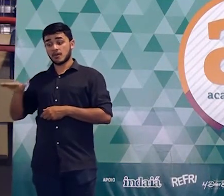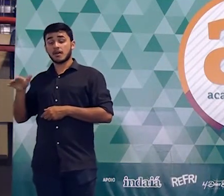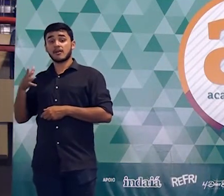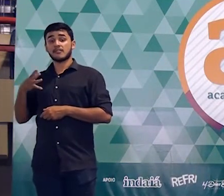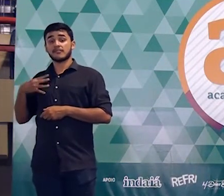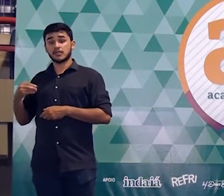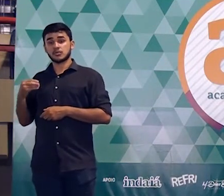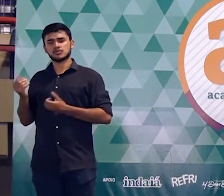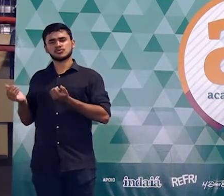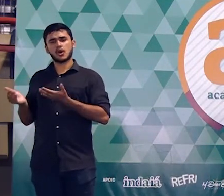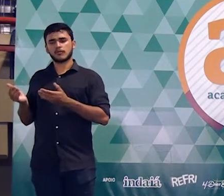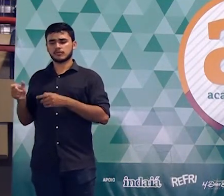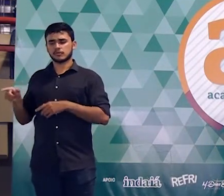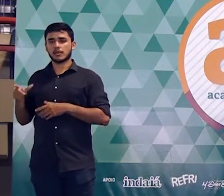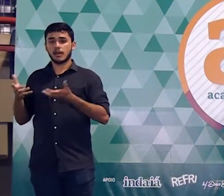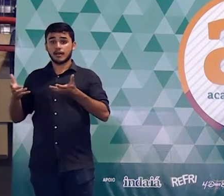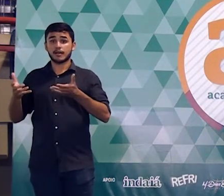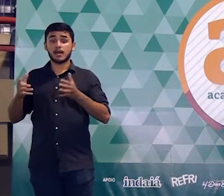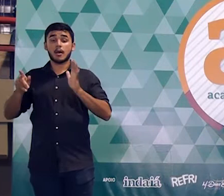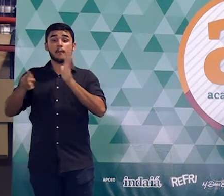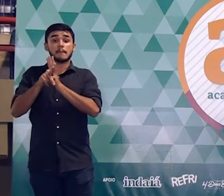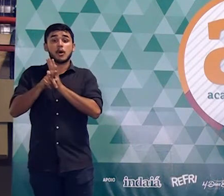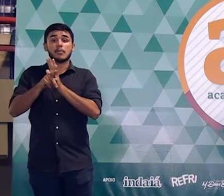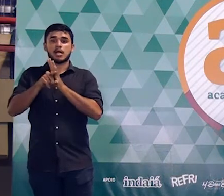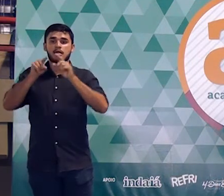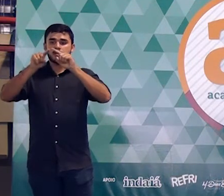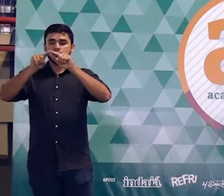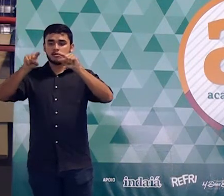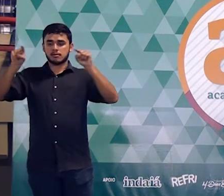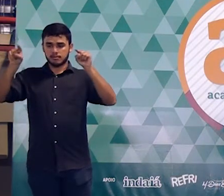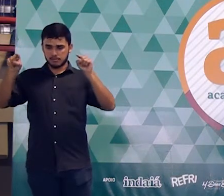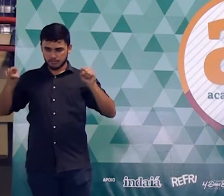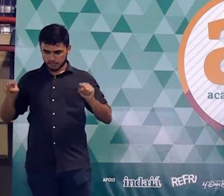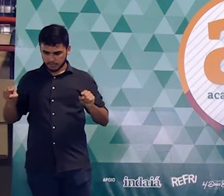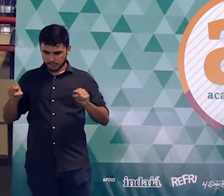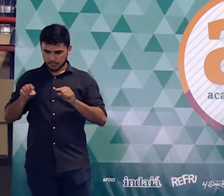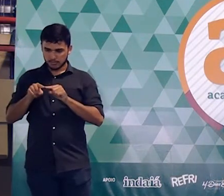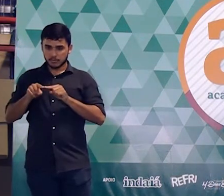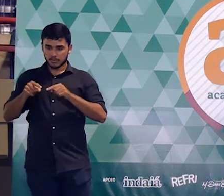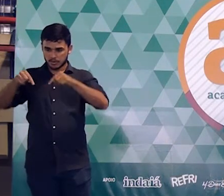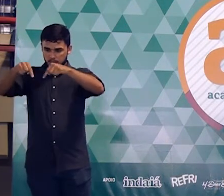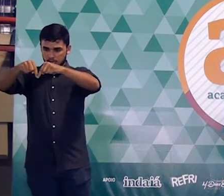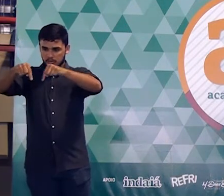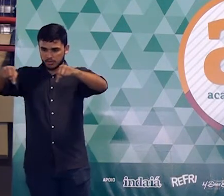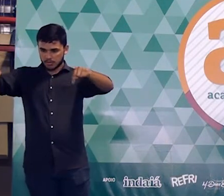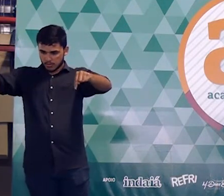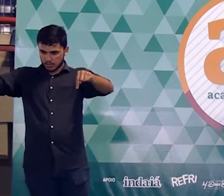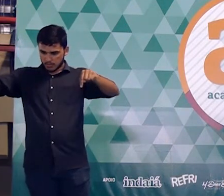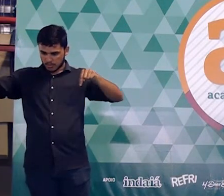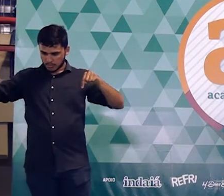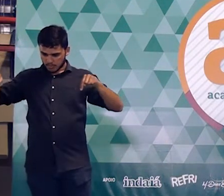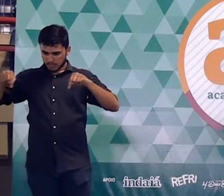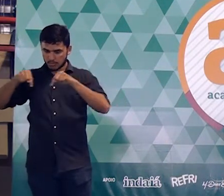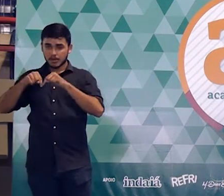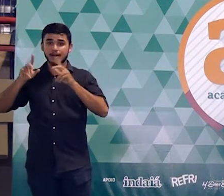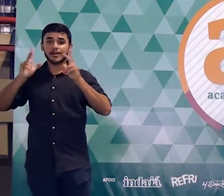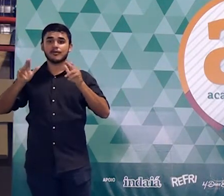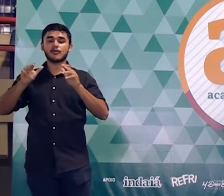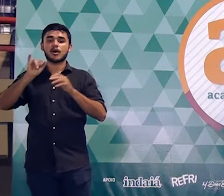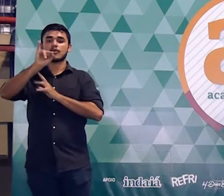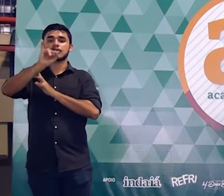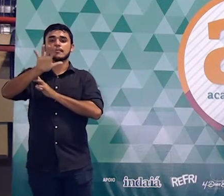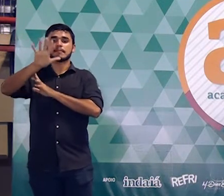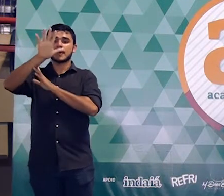precisa de um terreno na forma retangular, como mostrado na figura A, cujo comprimento mede, o